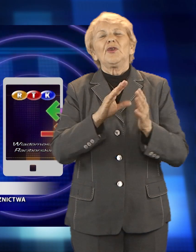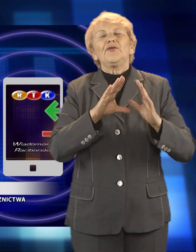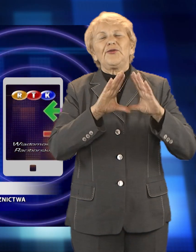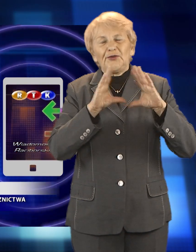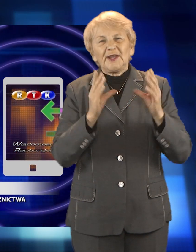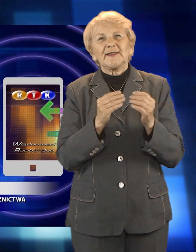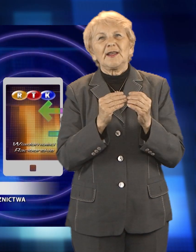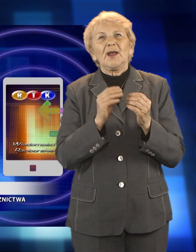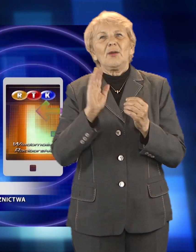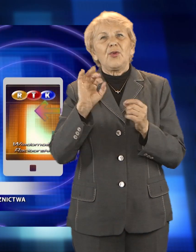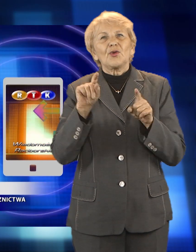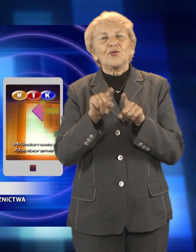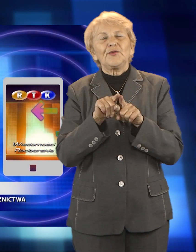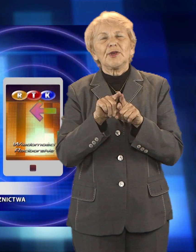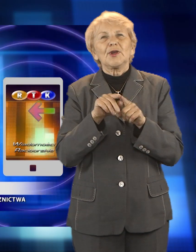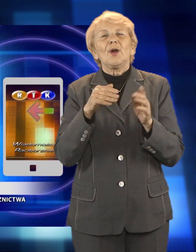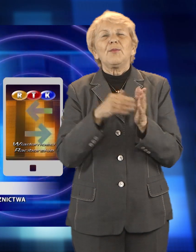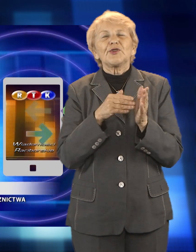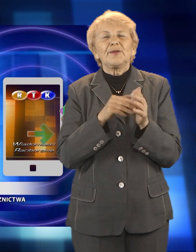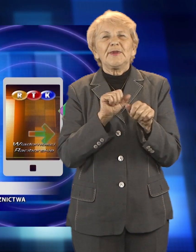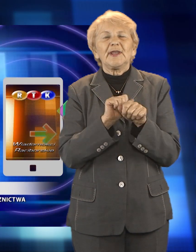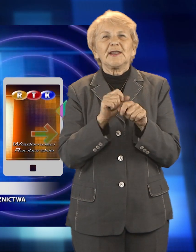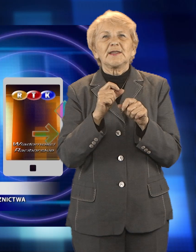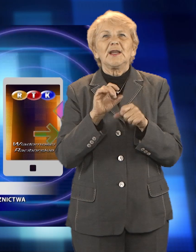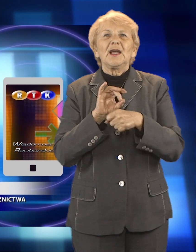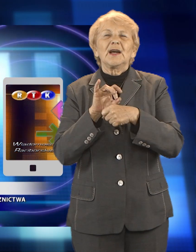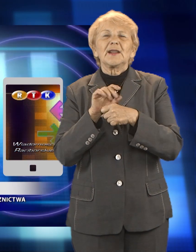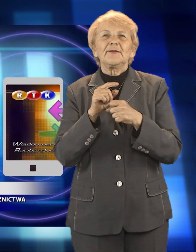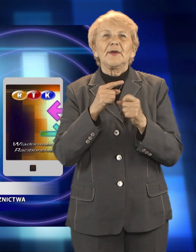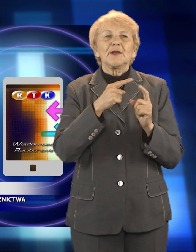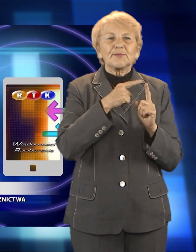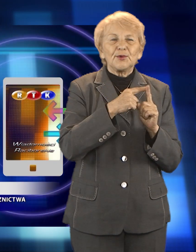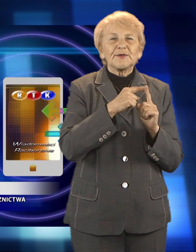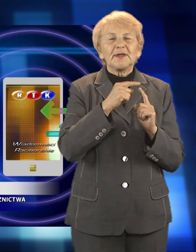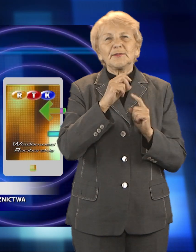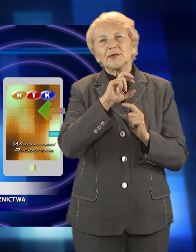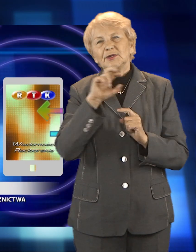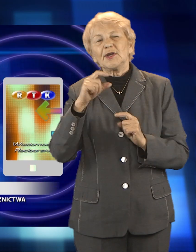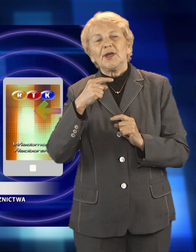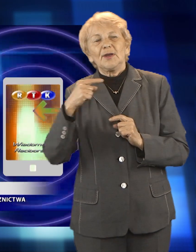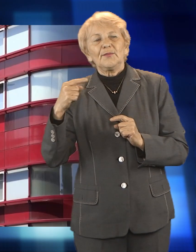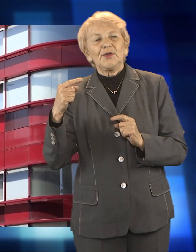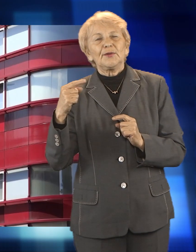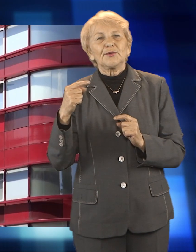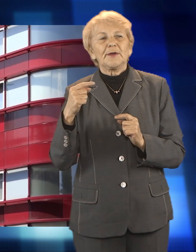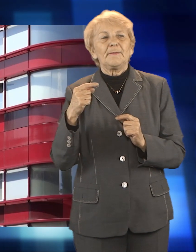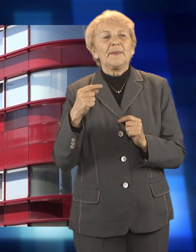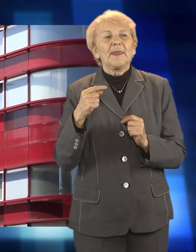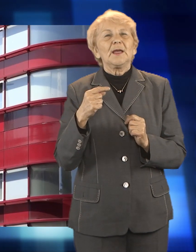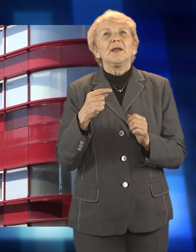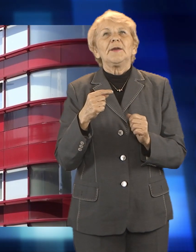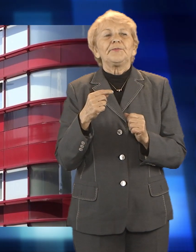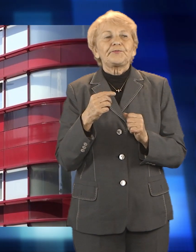że wszystkie grupy naprawdę są nam potrzebne. Obojętnie czy plusy, czy minusy, każdą krew pobieramy. Do Centrum